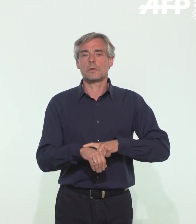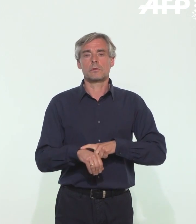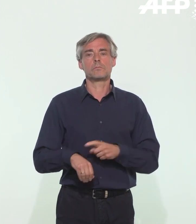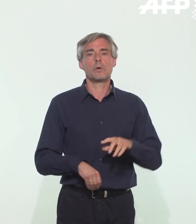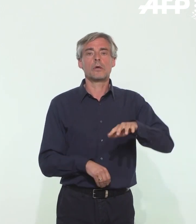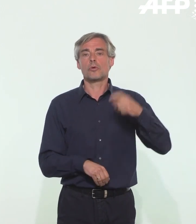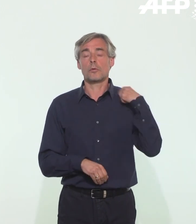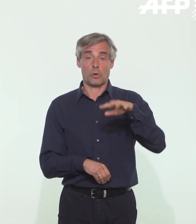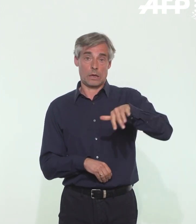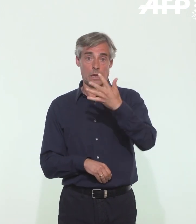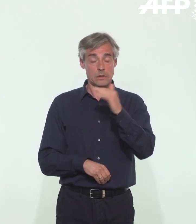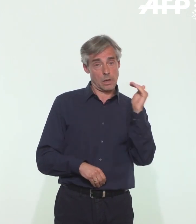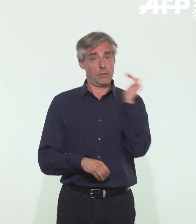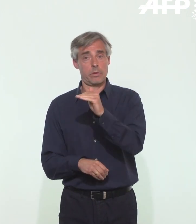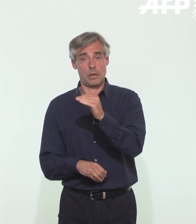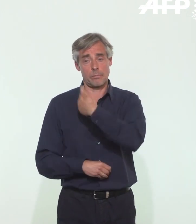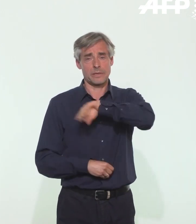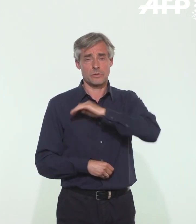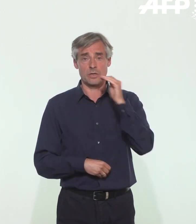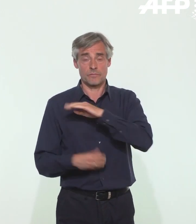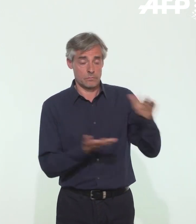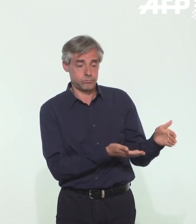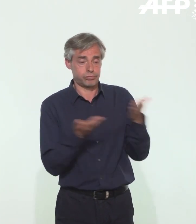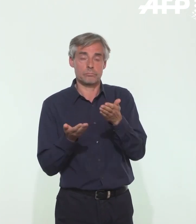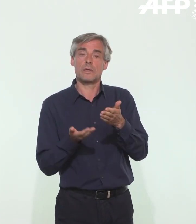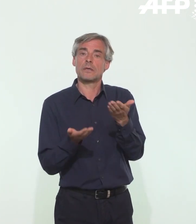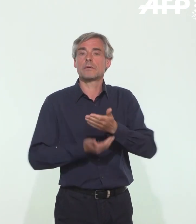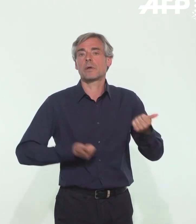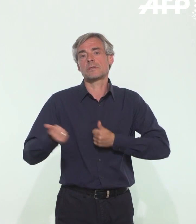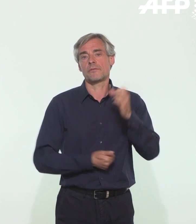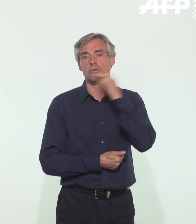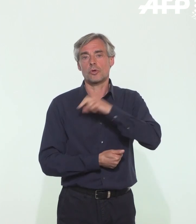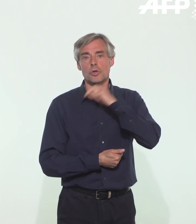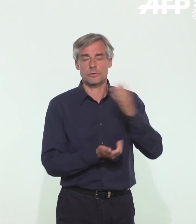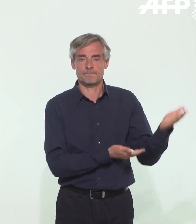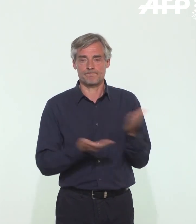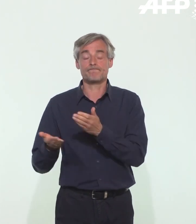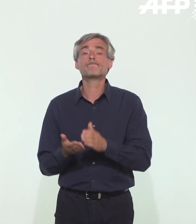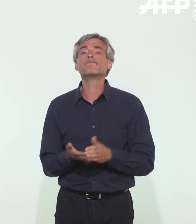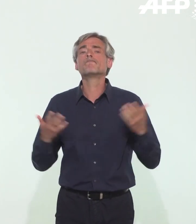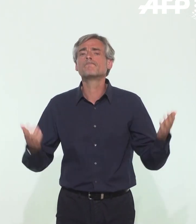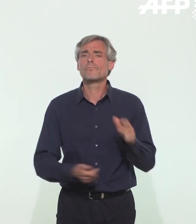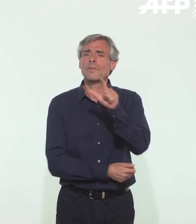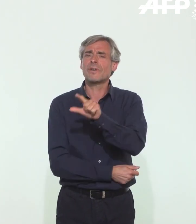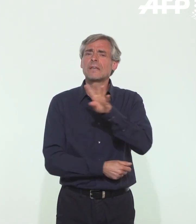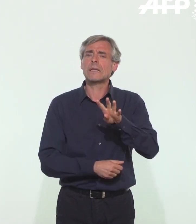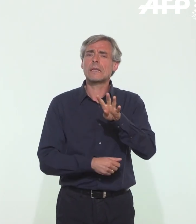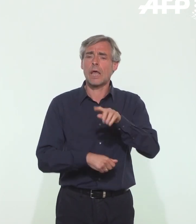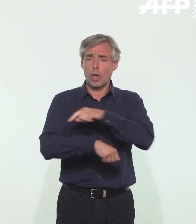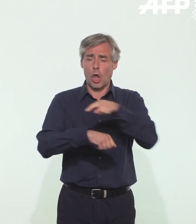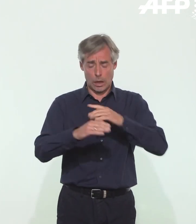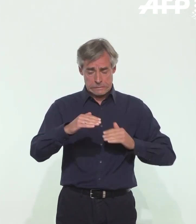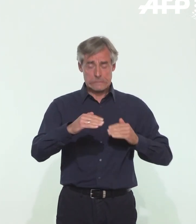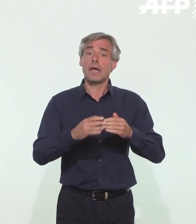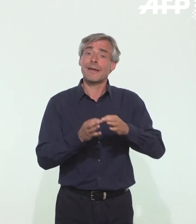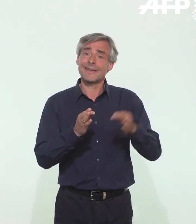suite le 15 pour une prise en charge rapide par les urgences. Moins de 24 heures après le